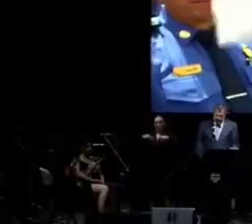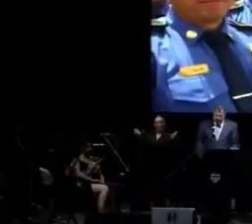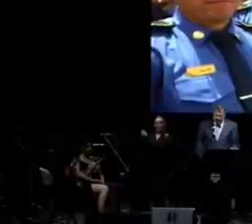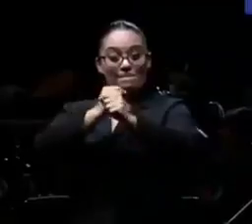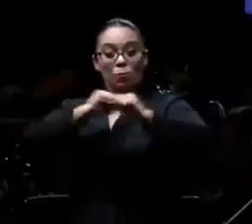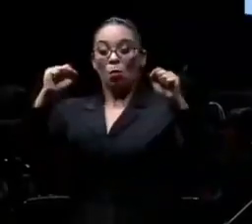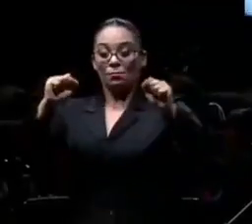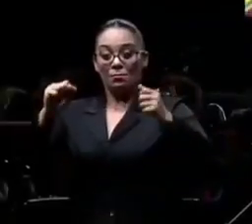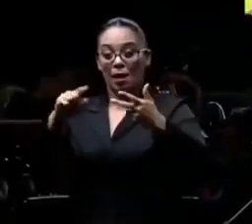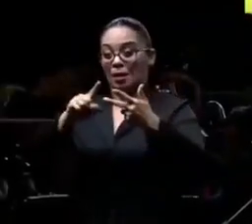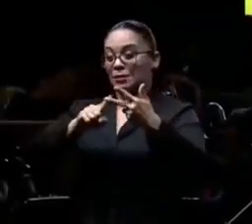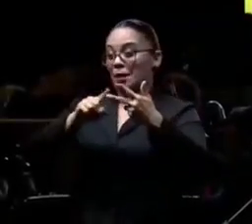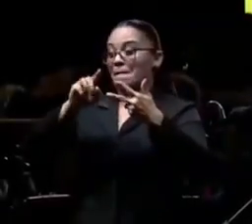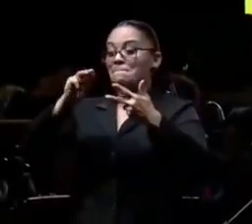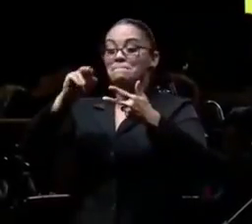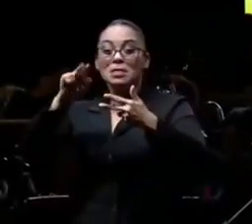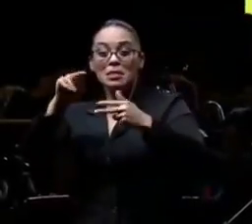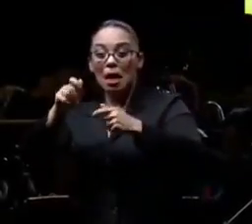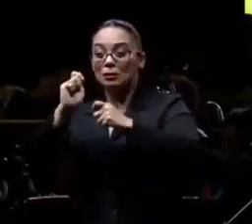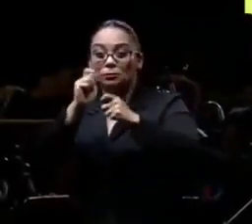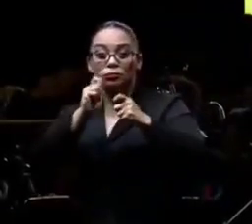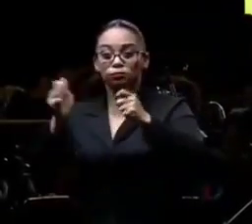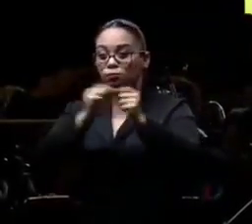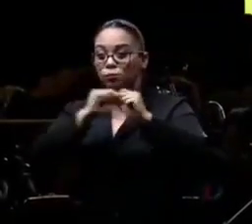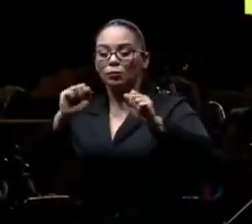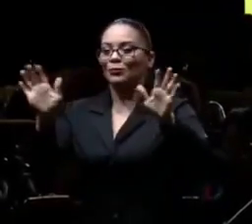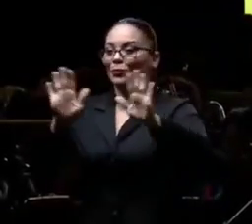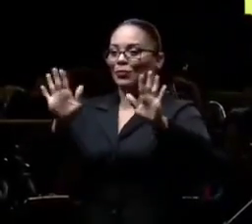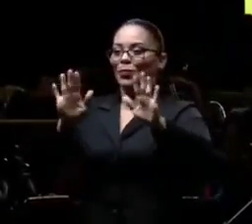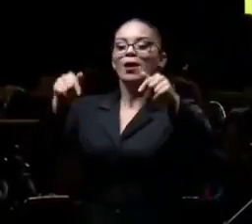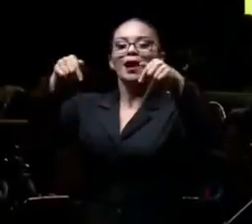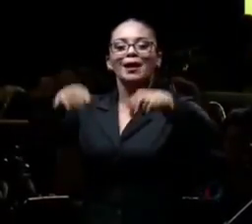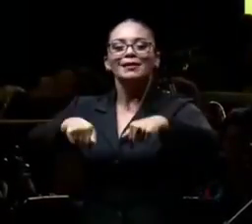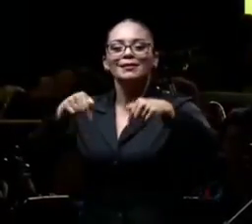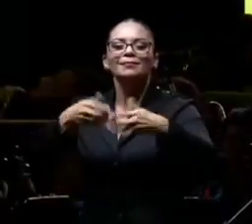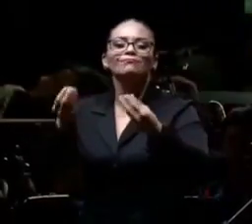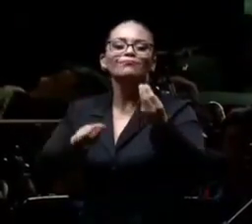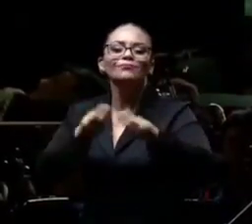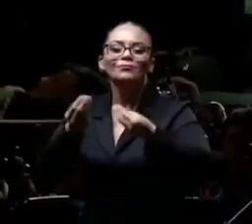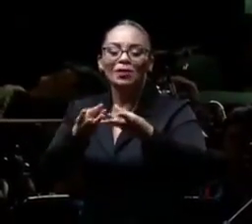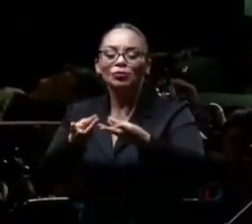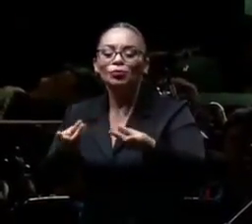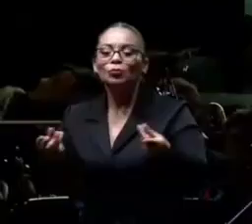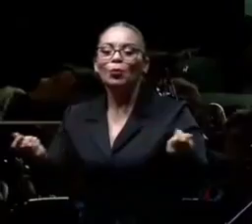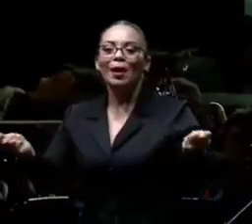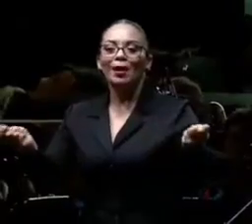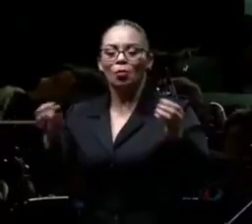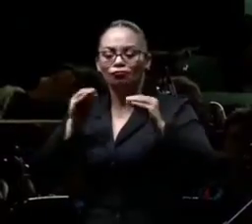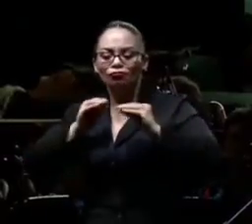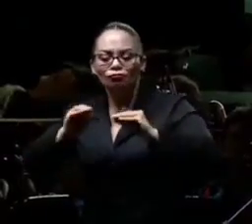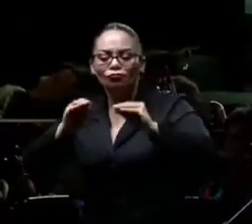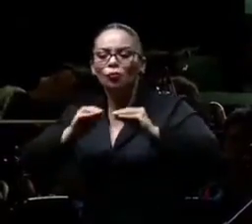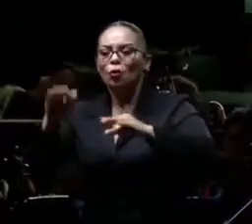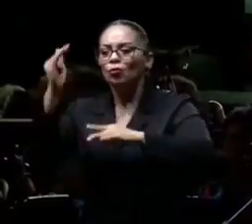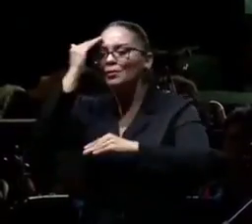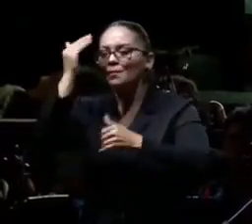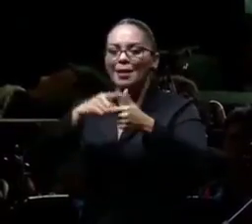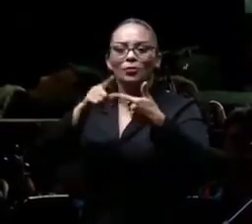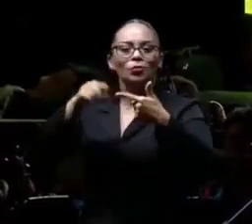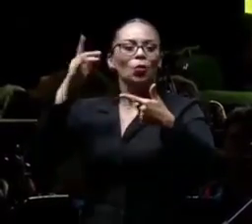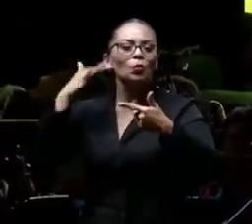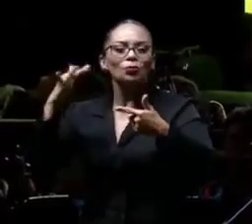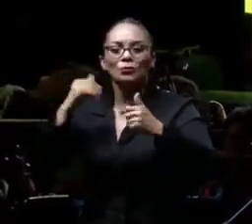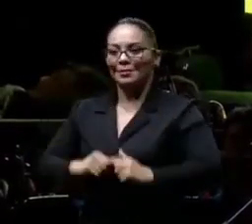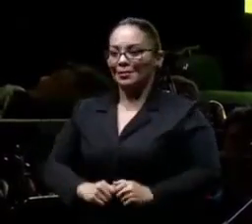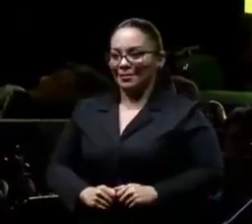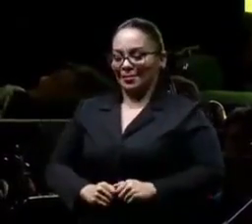explosivas, sembramos en nuestro suelo conocimiento, música. En